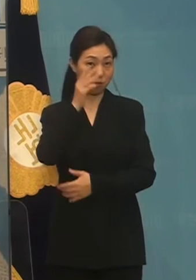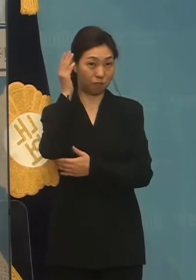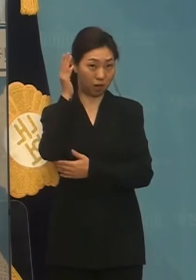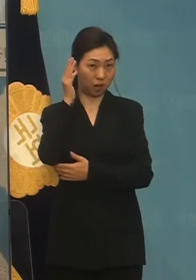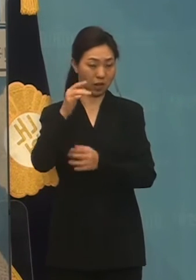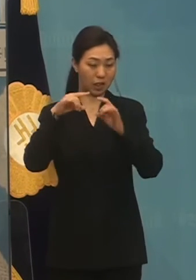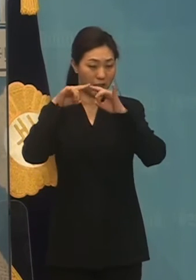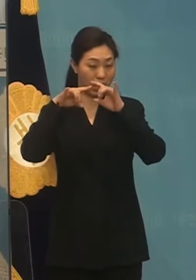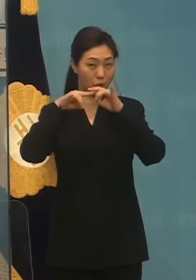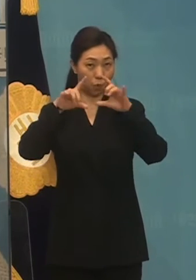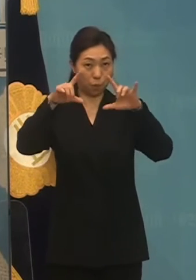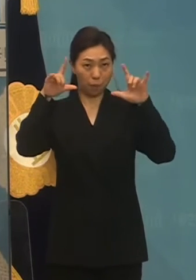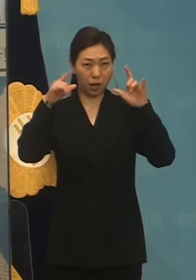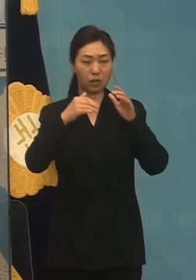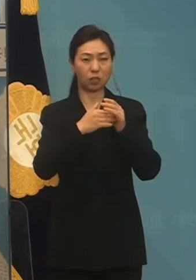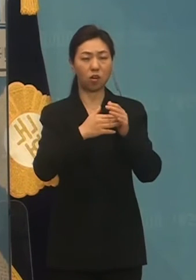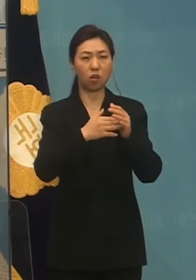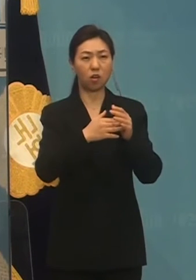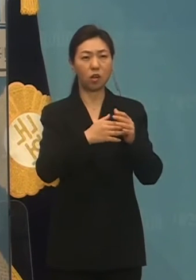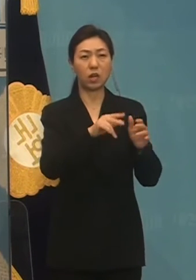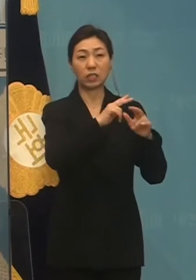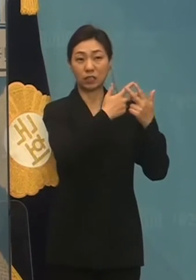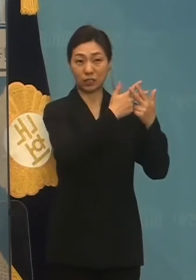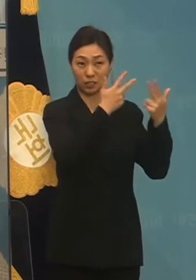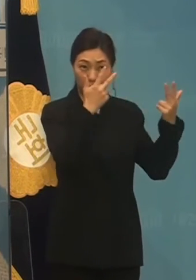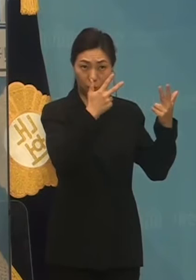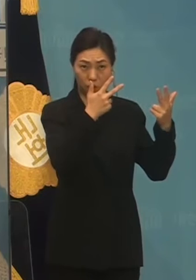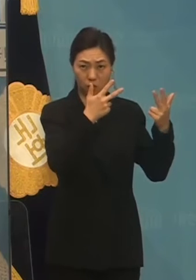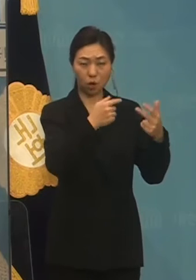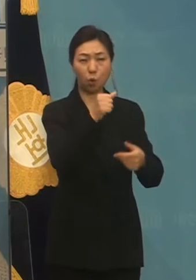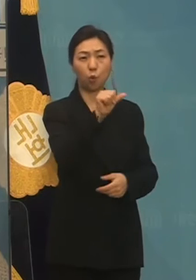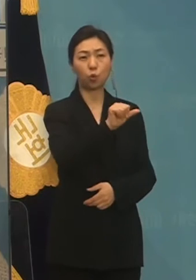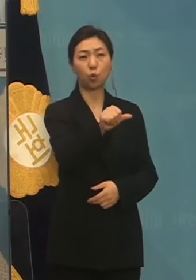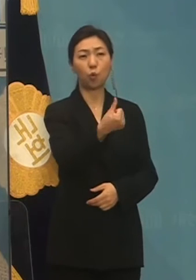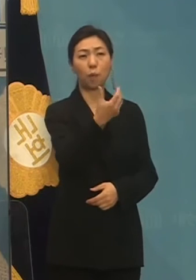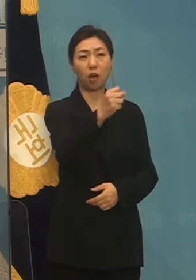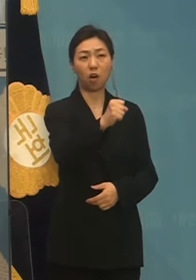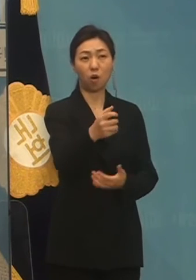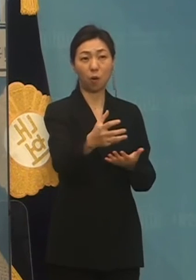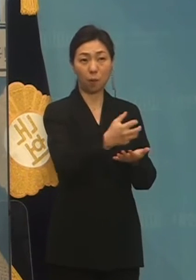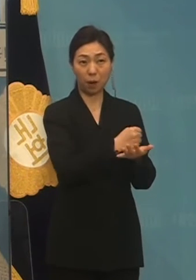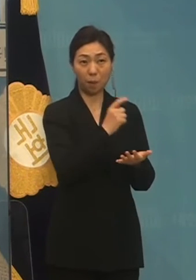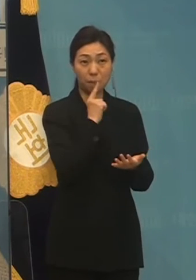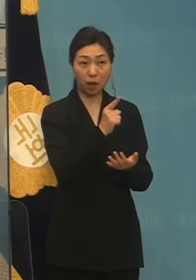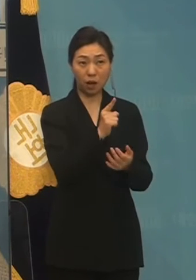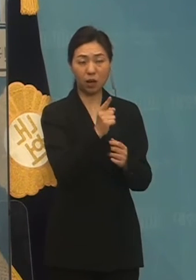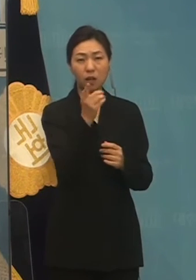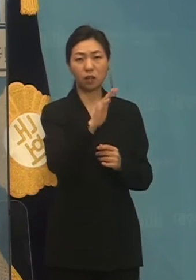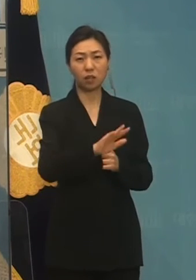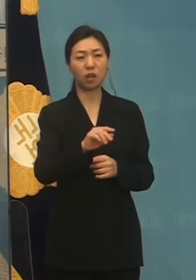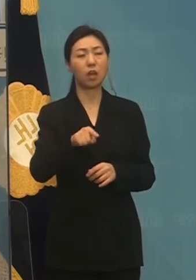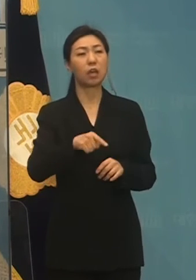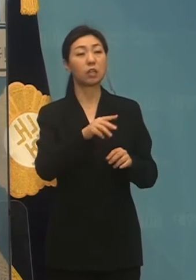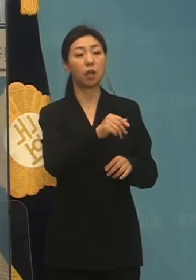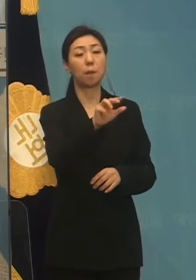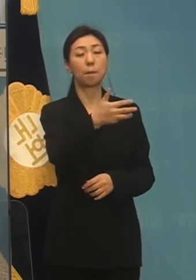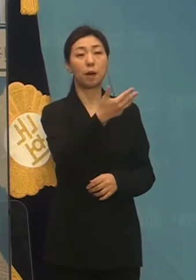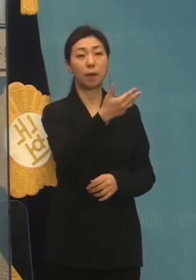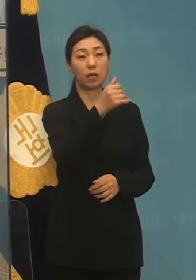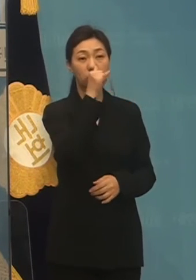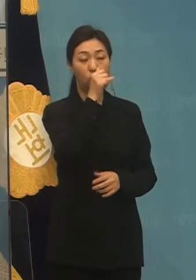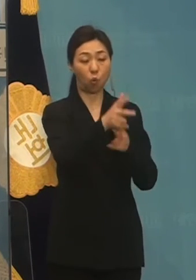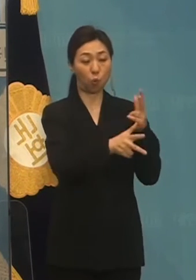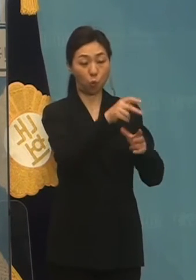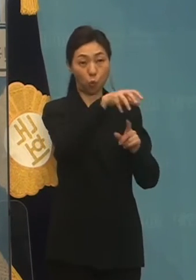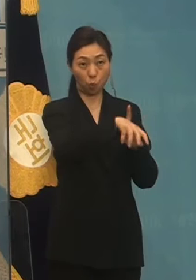이재명 후보가 5,503억 원을 환수했다고 그러는데 제공값 부지 땅값 893억, 공원